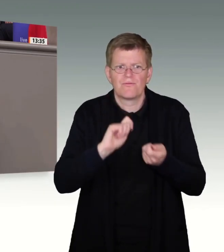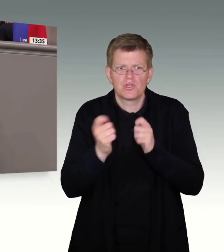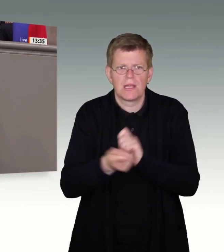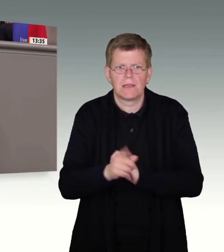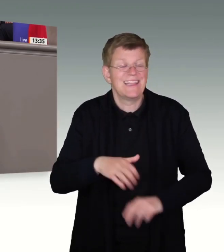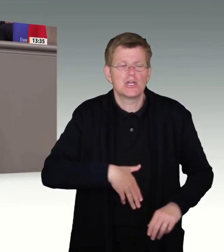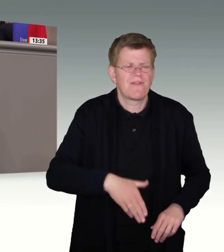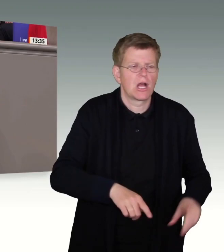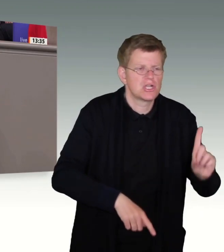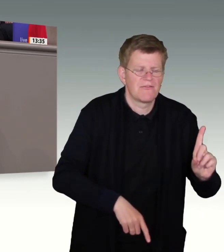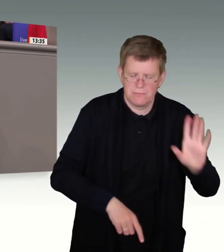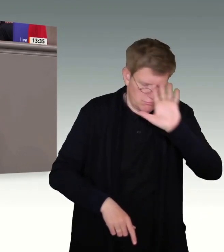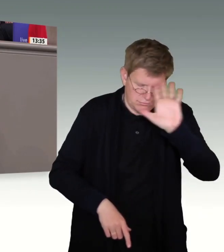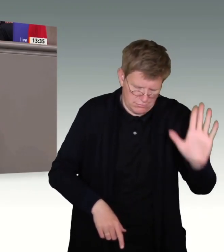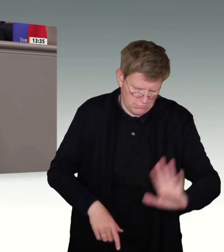Schwangerschaft.